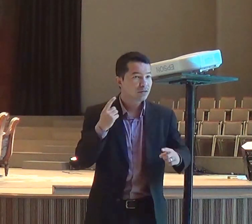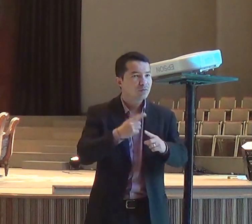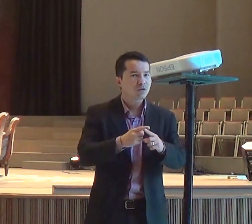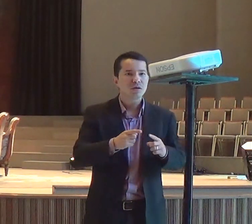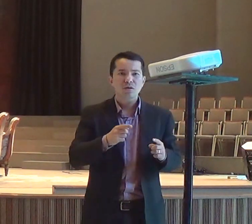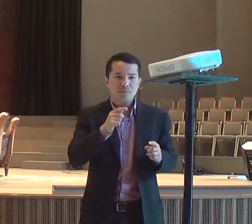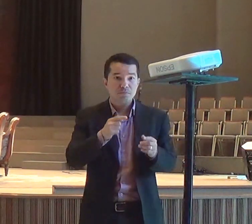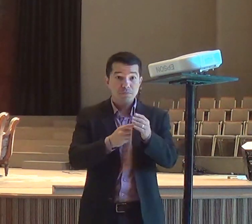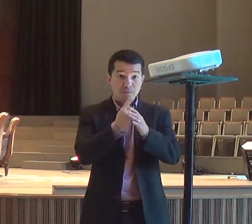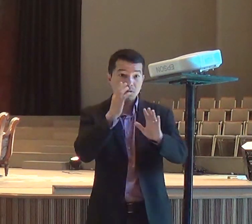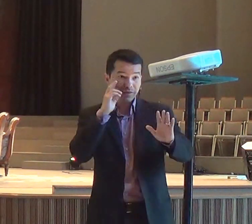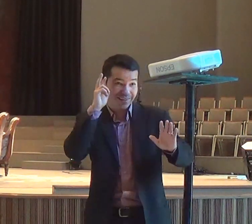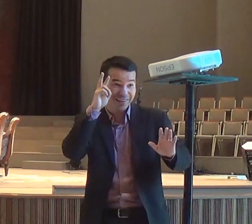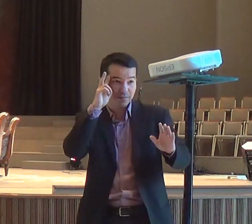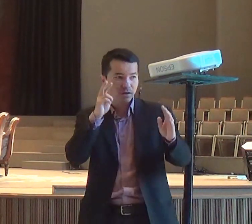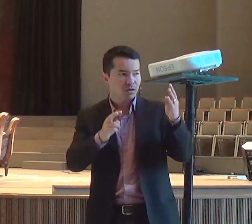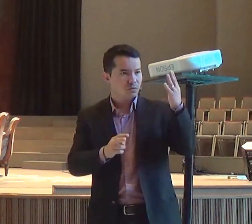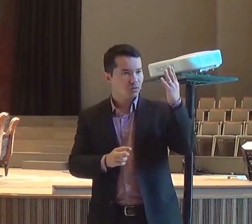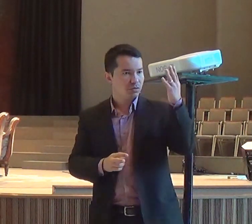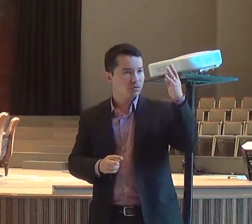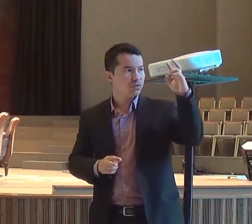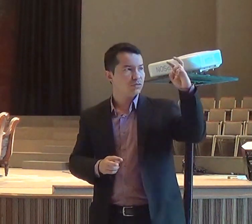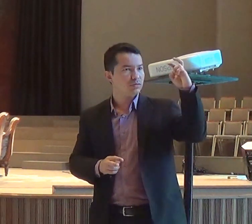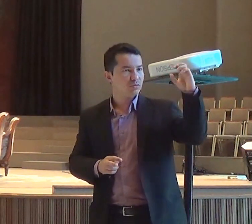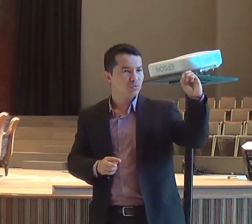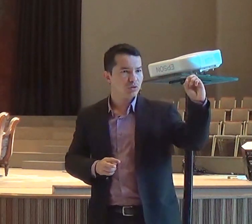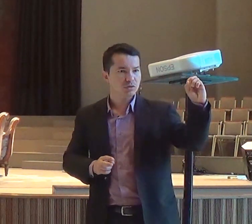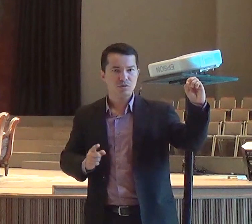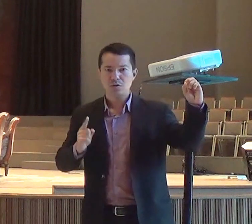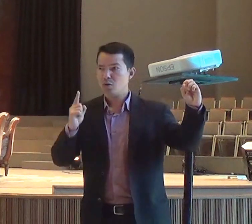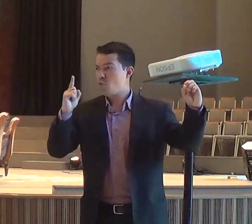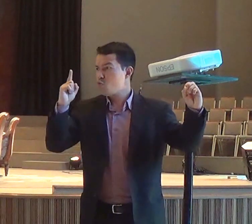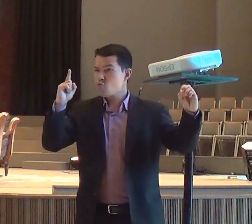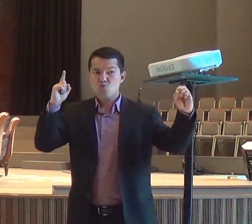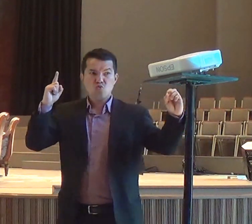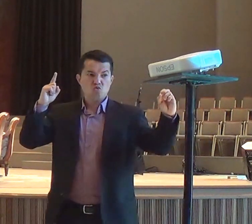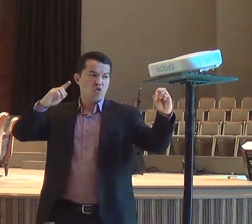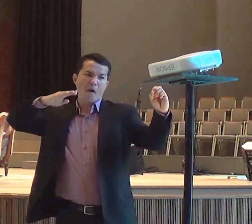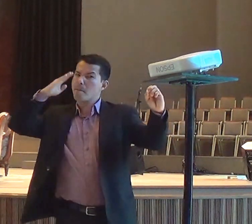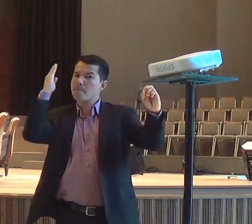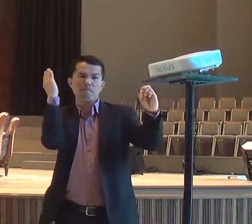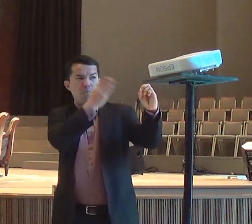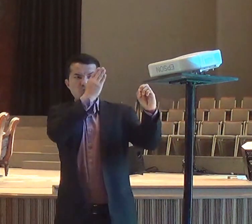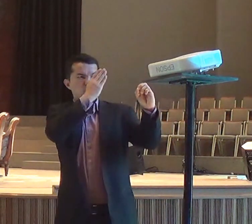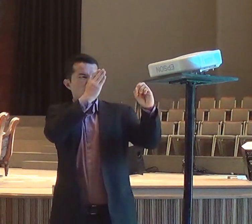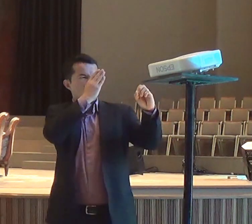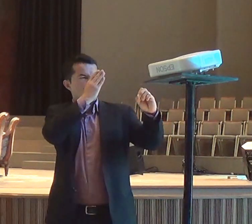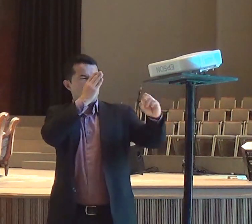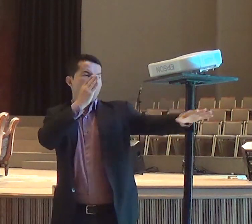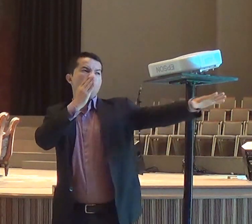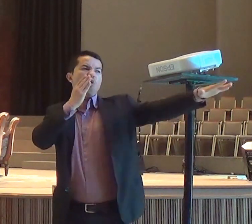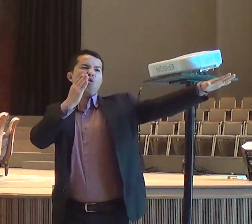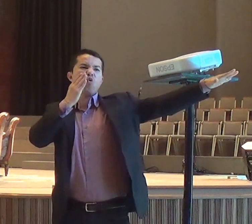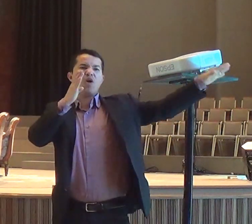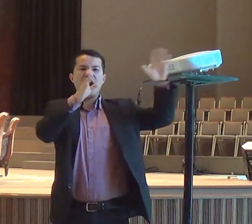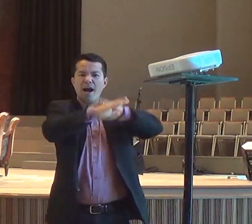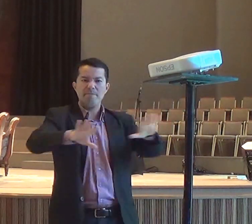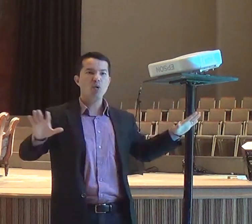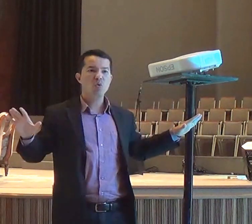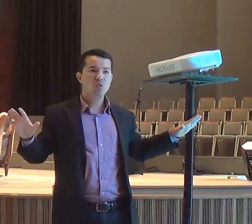Baal, algumas vezes, a gente, deixa de ouvir, o sussurro de Deus, simplesmente, porque, nós